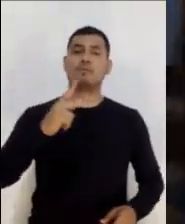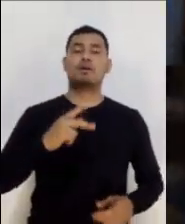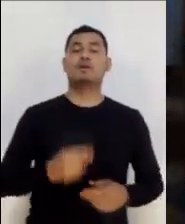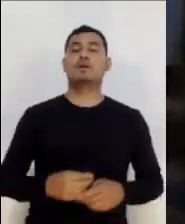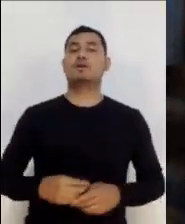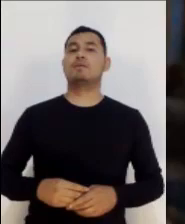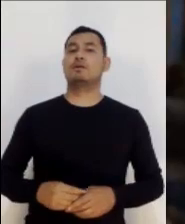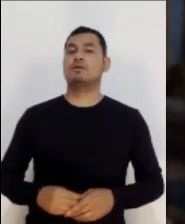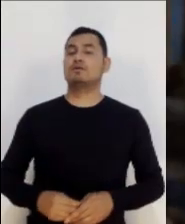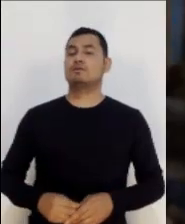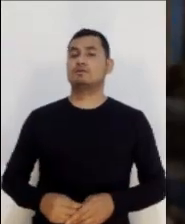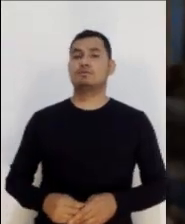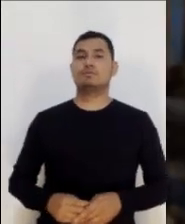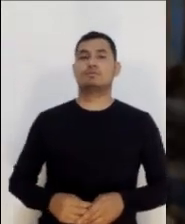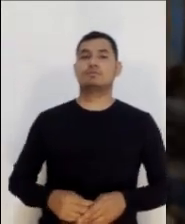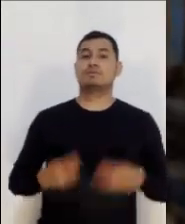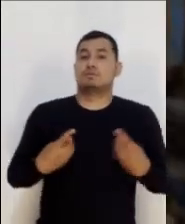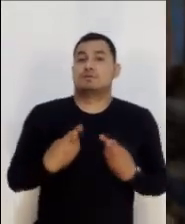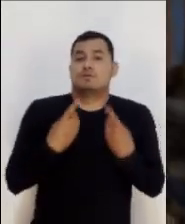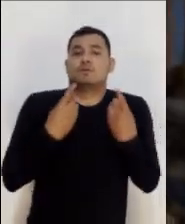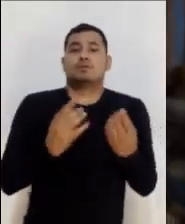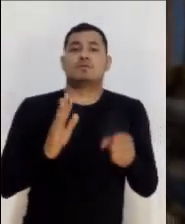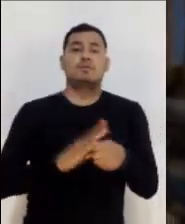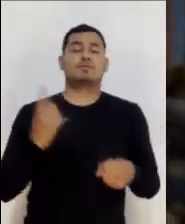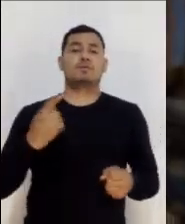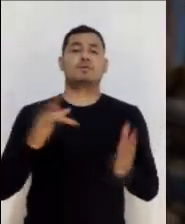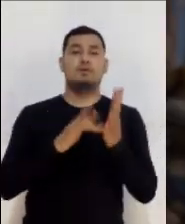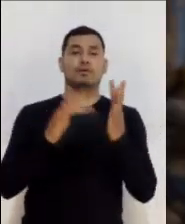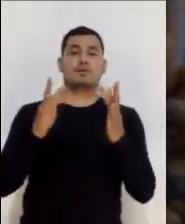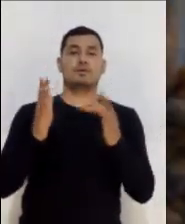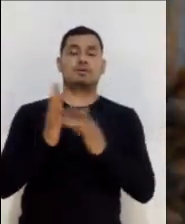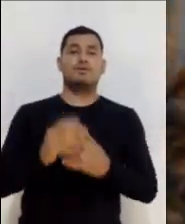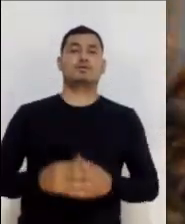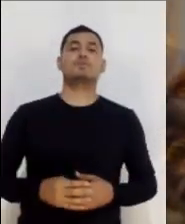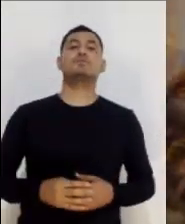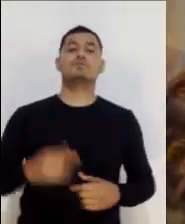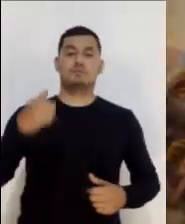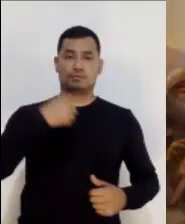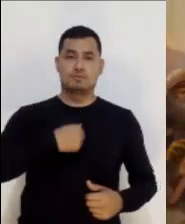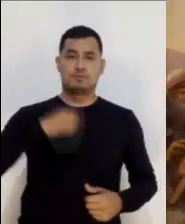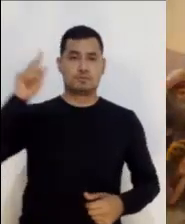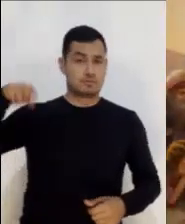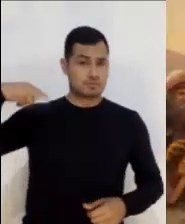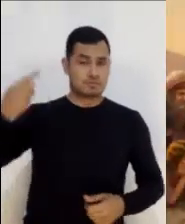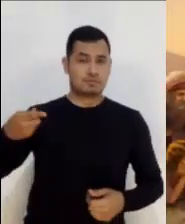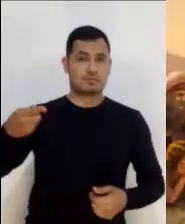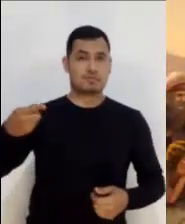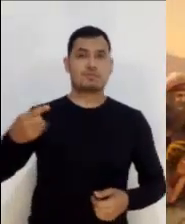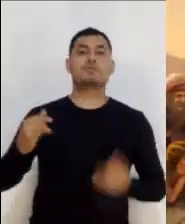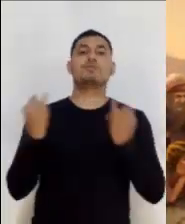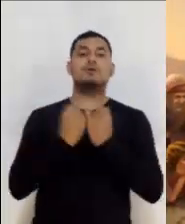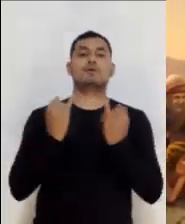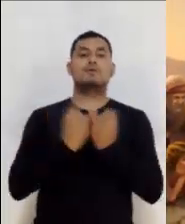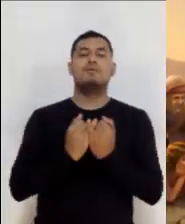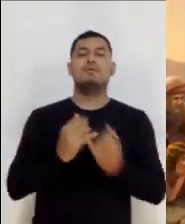tiene ya quien lo condene. Las palabras que yo he hablado, lo condenarán en el último